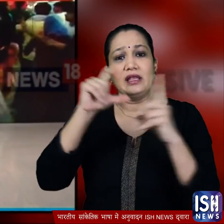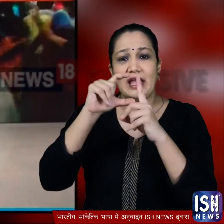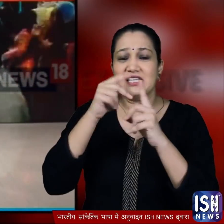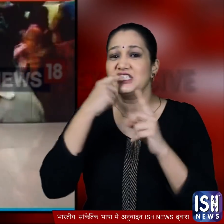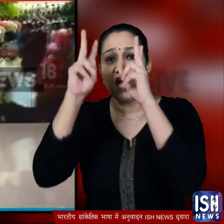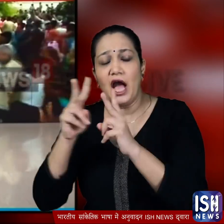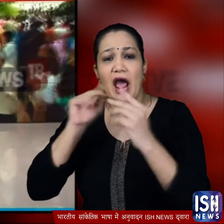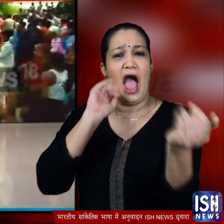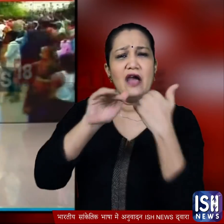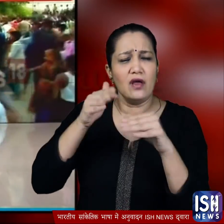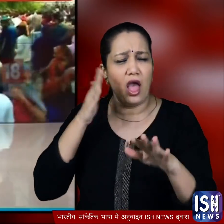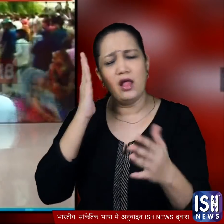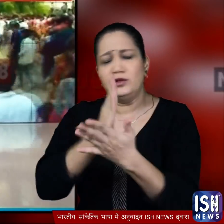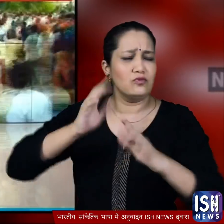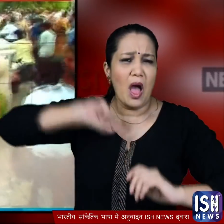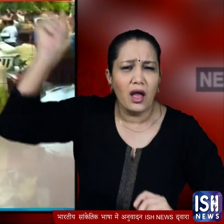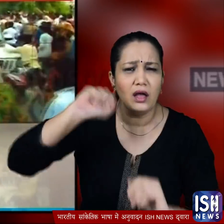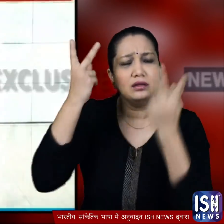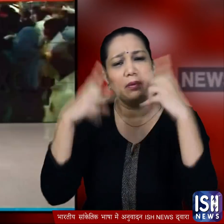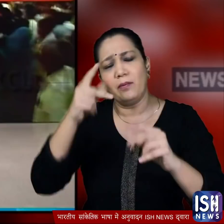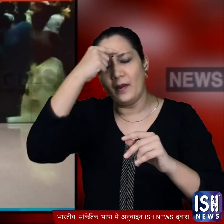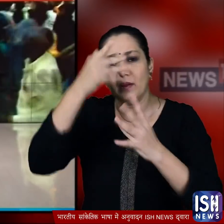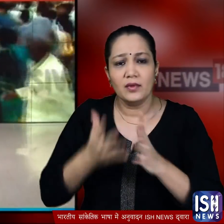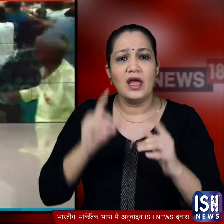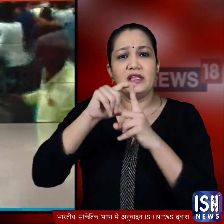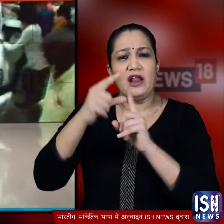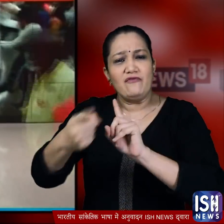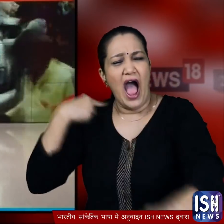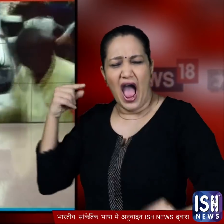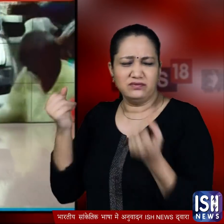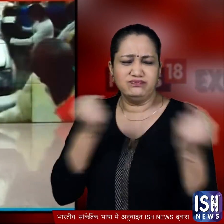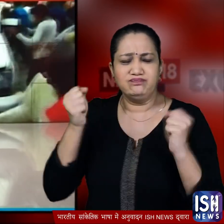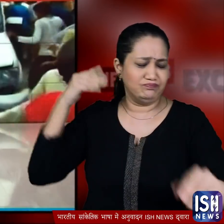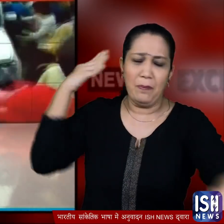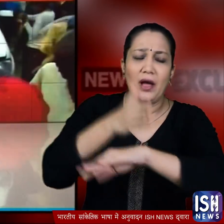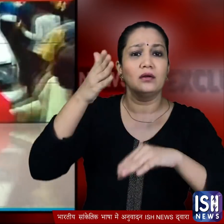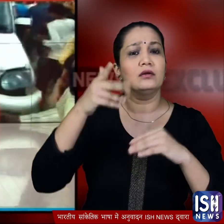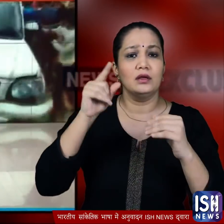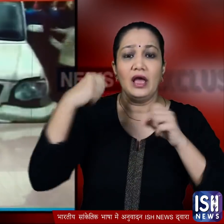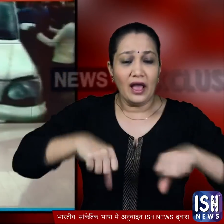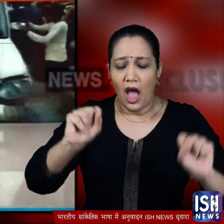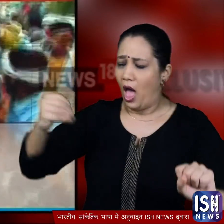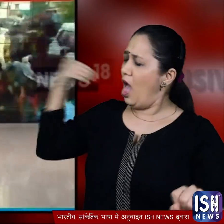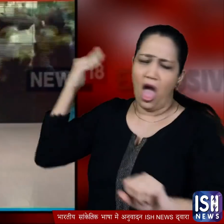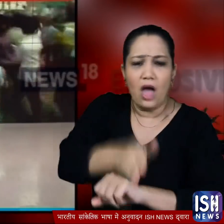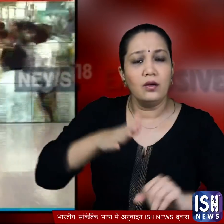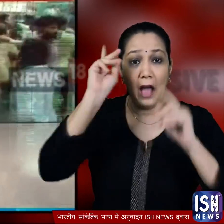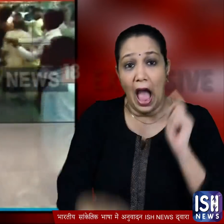हाईवे को जैम कर खुब हंगामा किया पता गया कि दिल्ली से आ रही ये गाड़ी ने इतनी जोरदा टक्कर मारी कि मोटरसाइकल सवार की मौके पर ही मौत हो गई